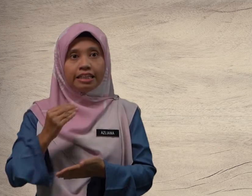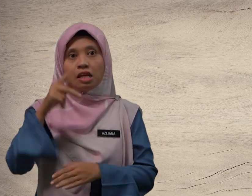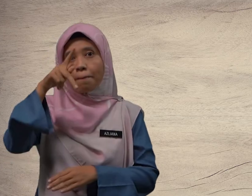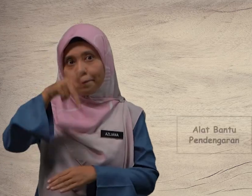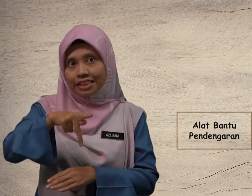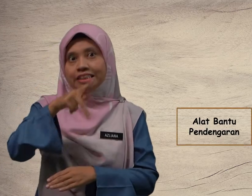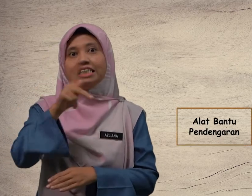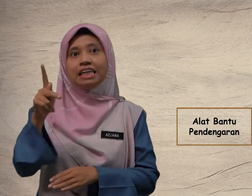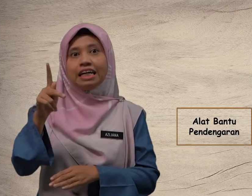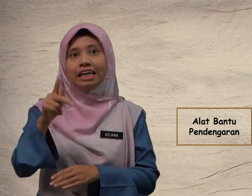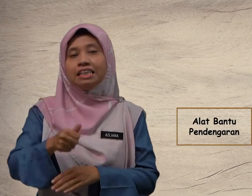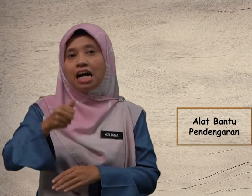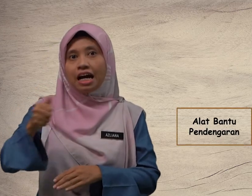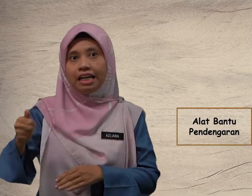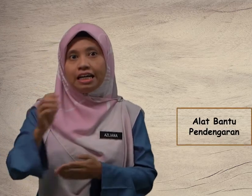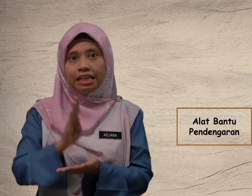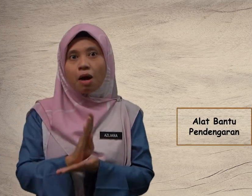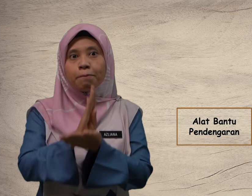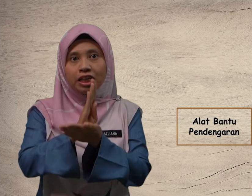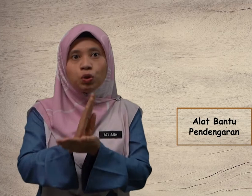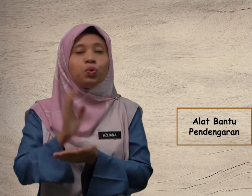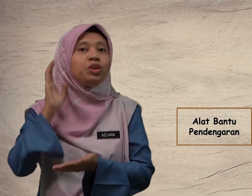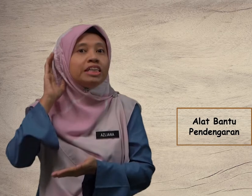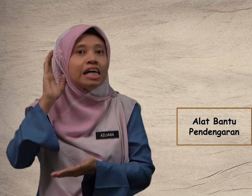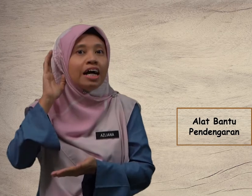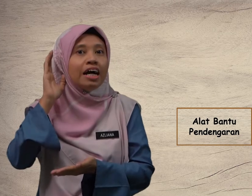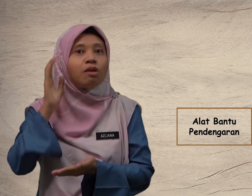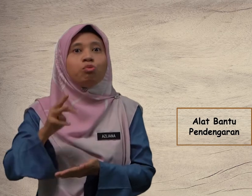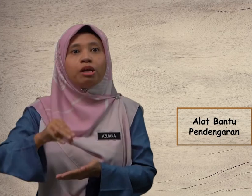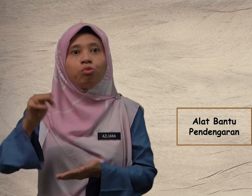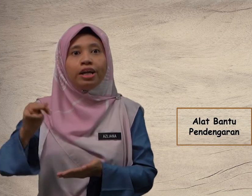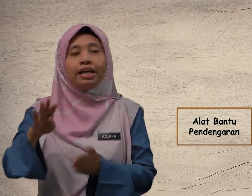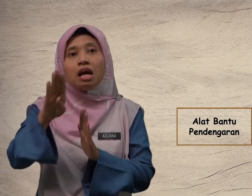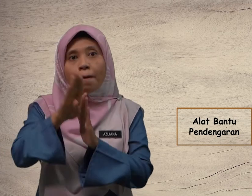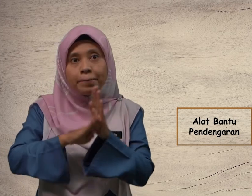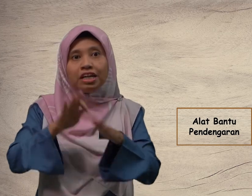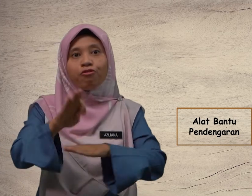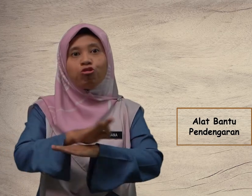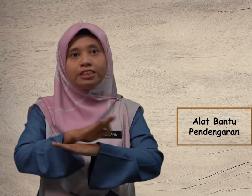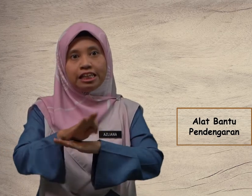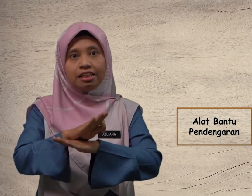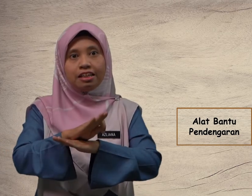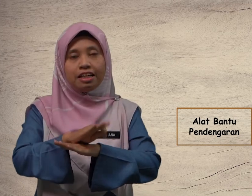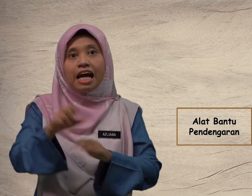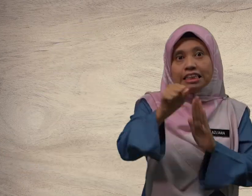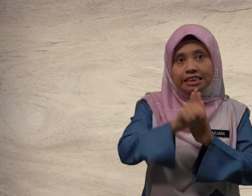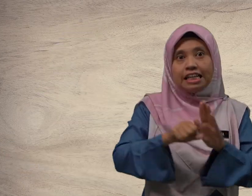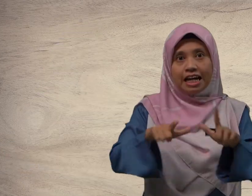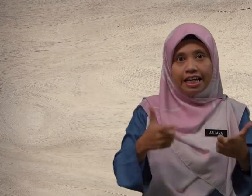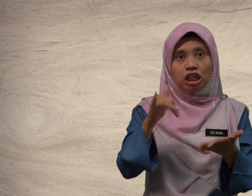pastikan alat bantu dengar murid-murid berfungsi. Selain